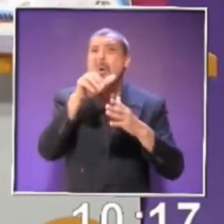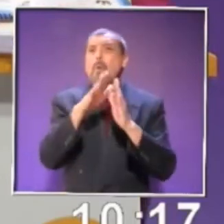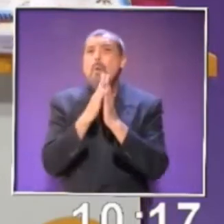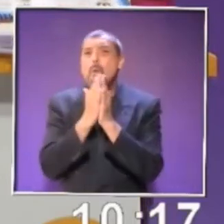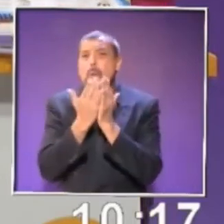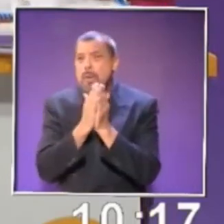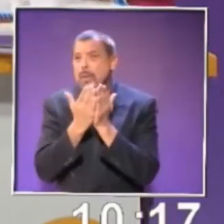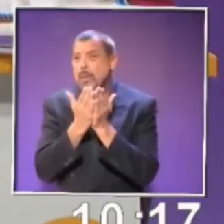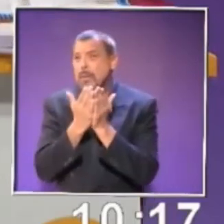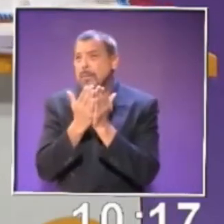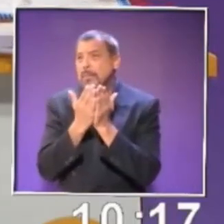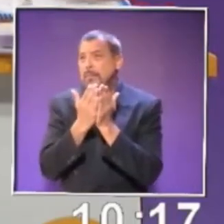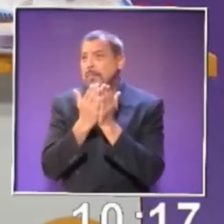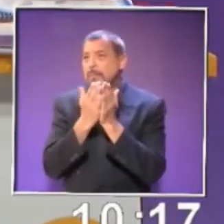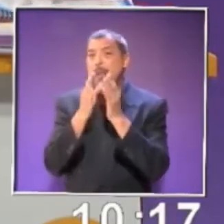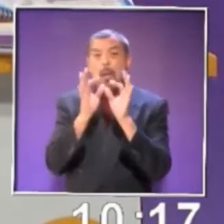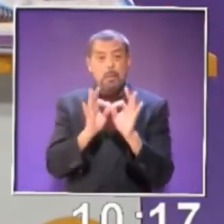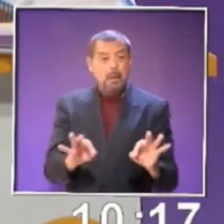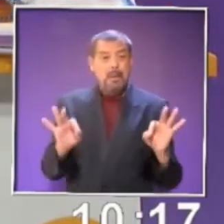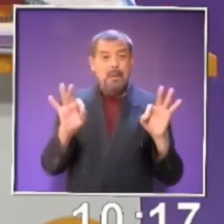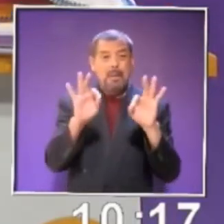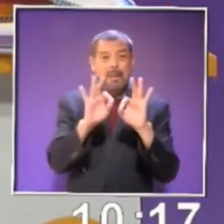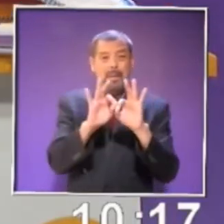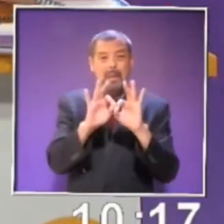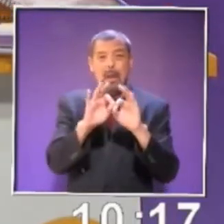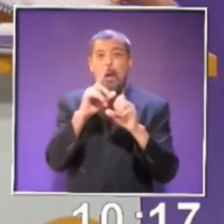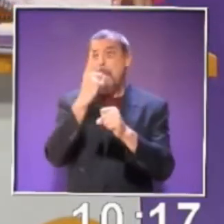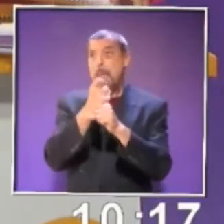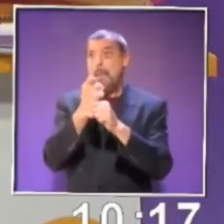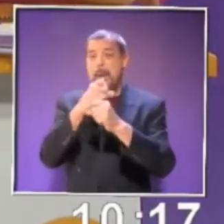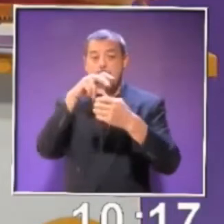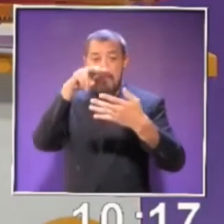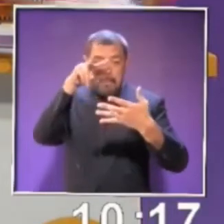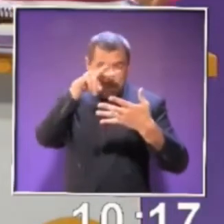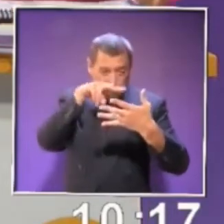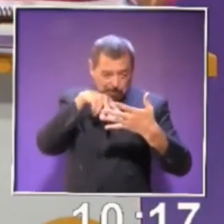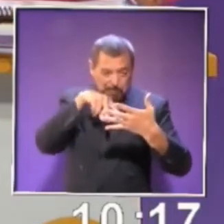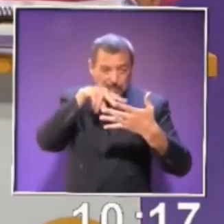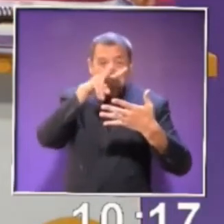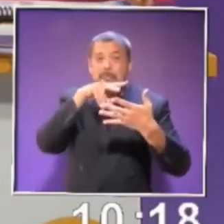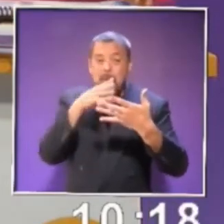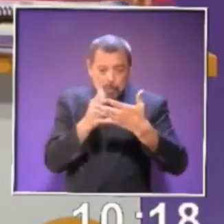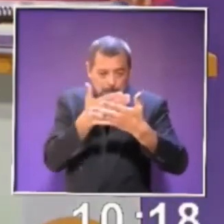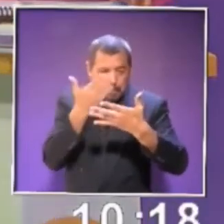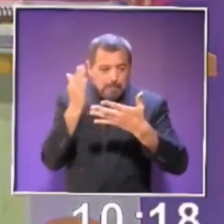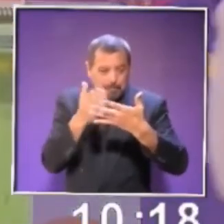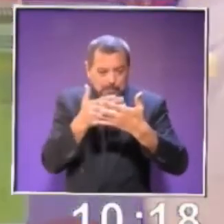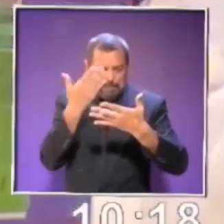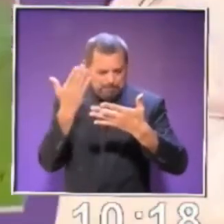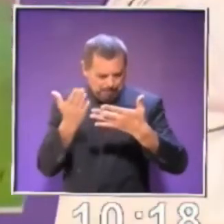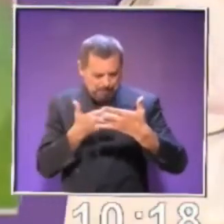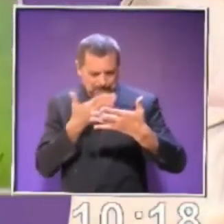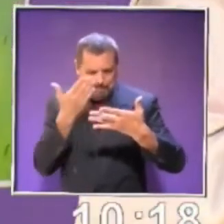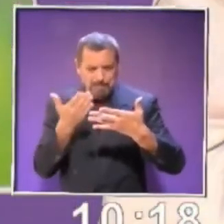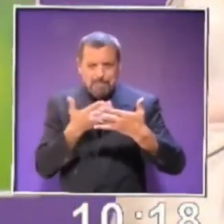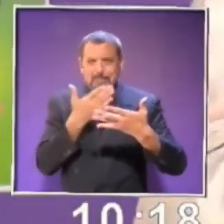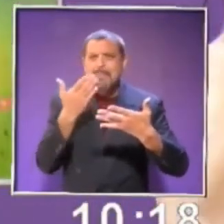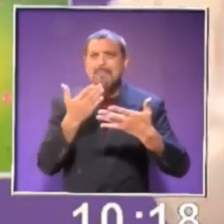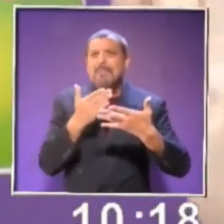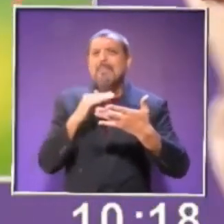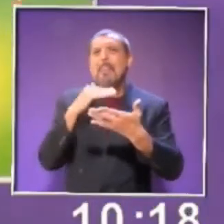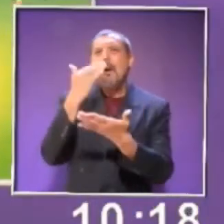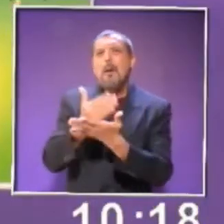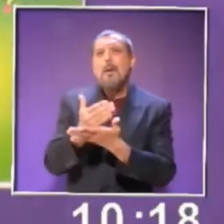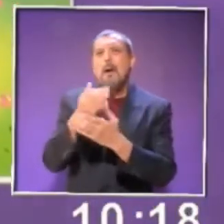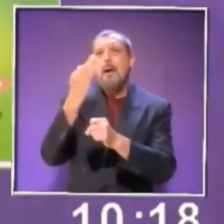libros, en esos libros es muy importante explorarlo, ¿verdad? Siempre, en todo momento, explorarlo. Pero, ¿qué les parece si vamos a corte